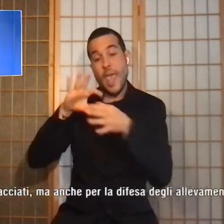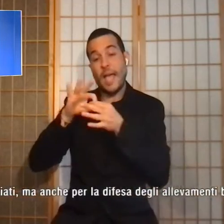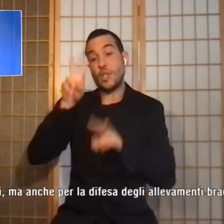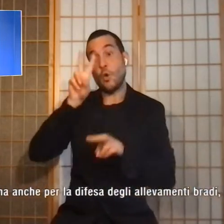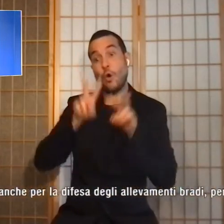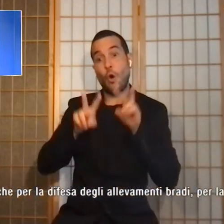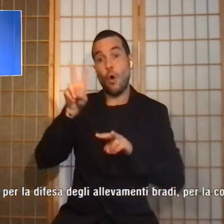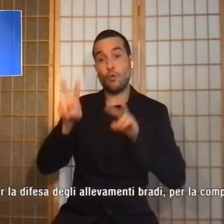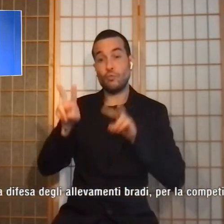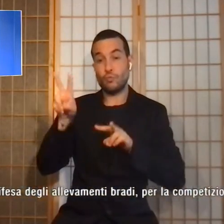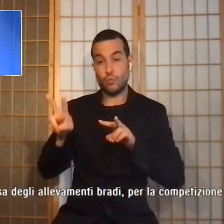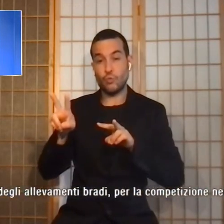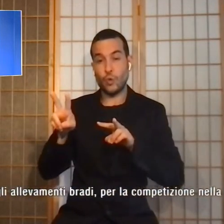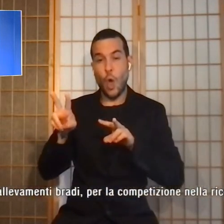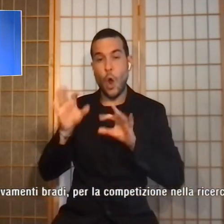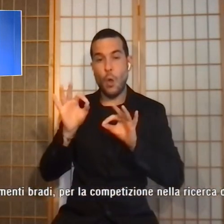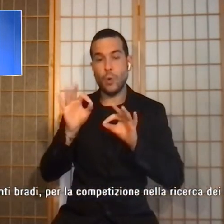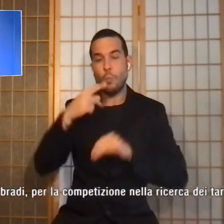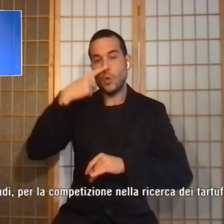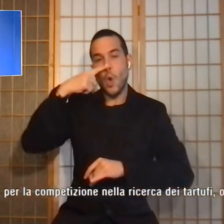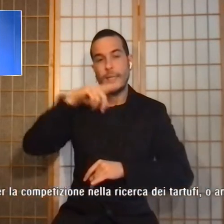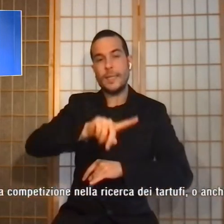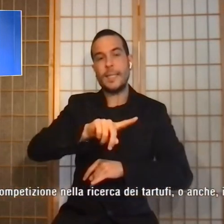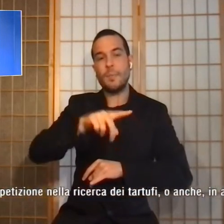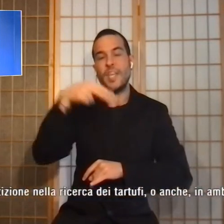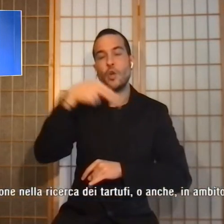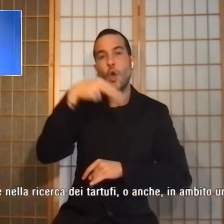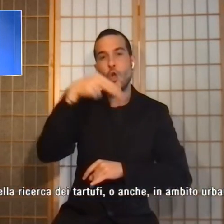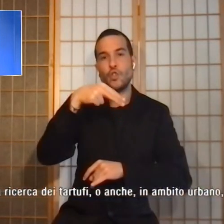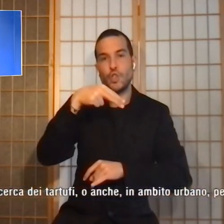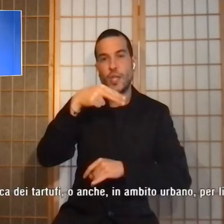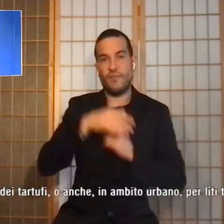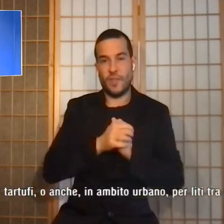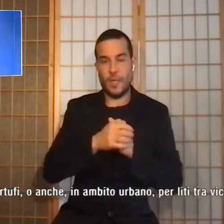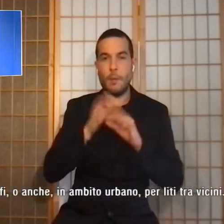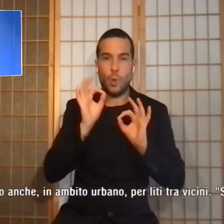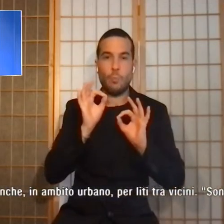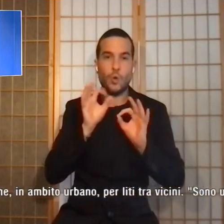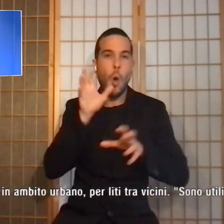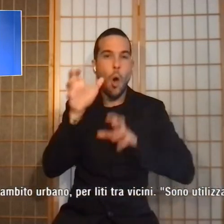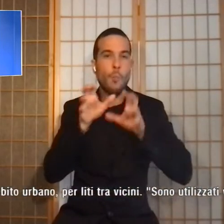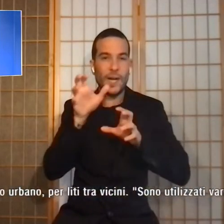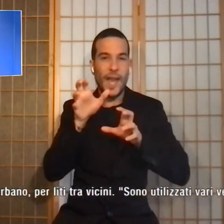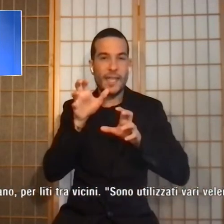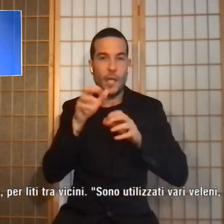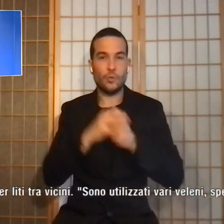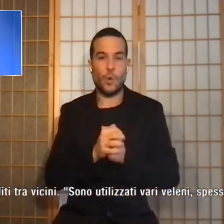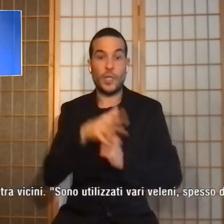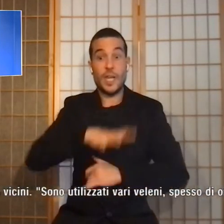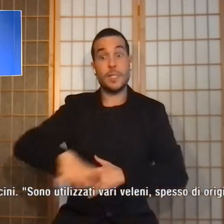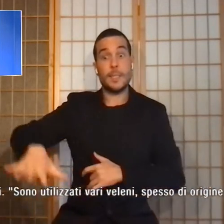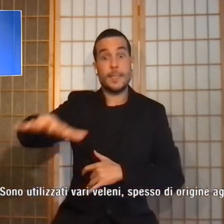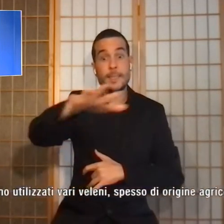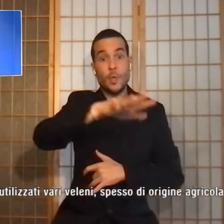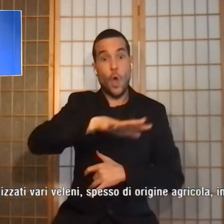specie cosiddette nocive, cioè i predatori, nelle zone dove saranno rilasciati animali